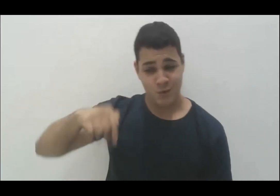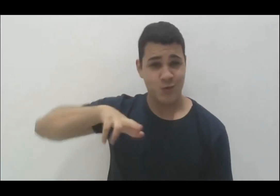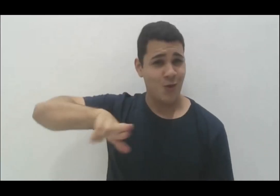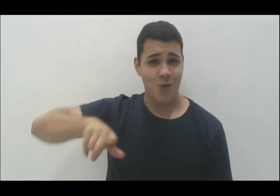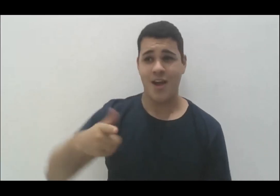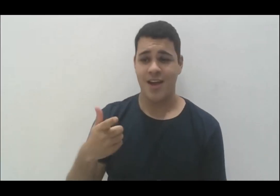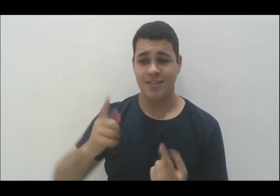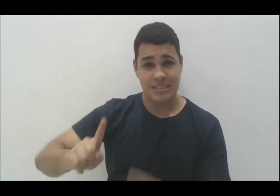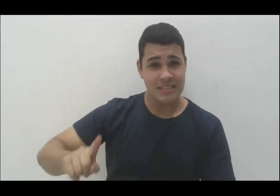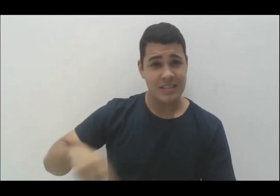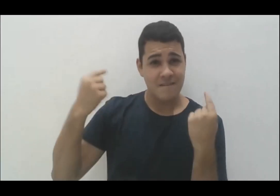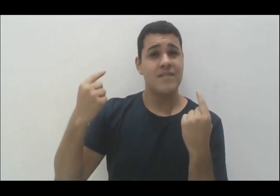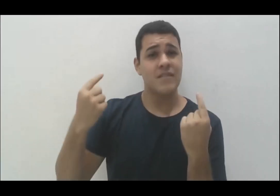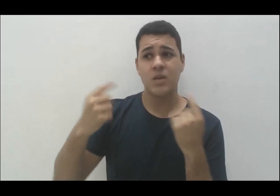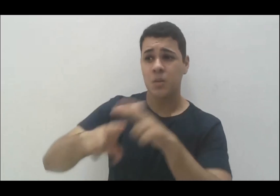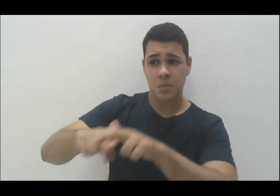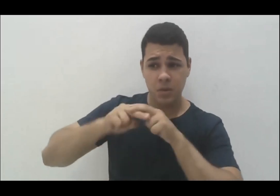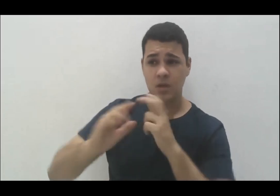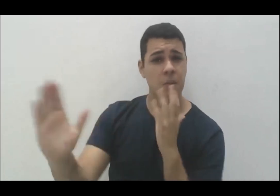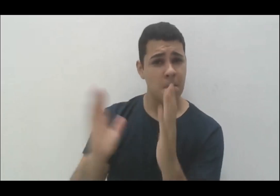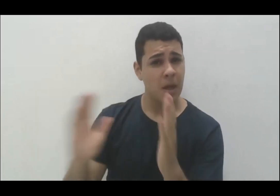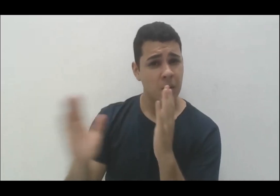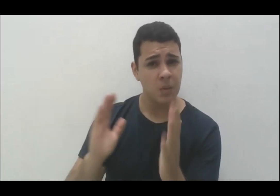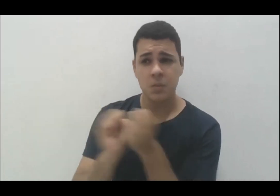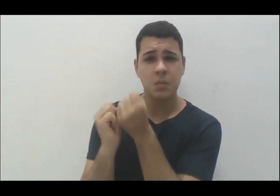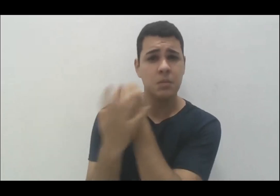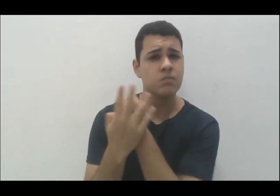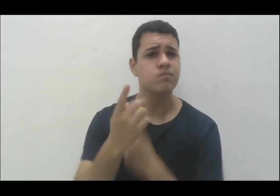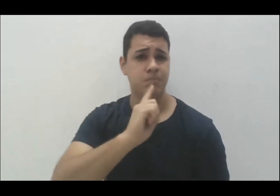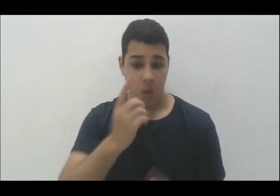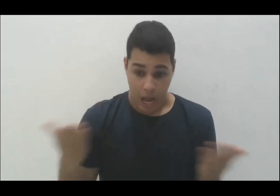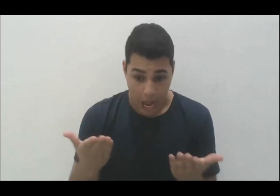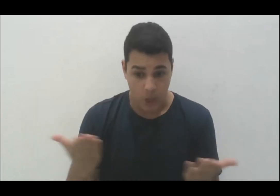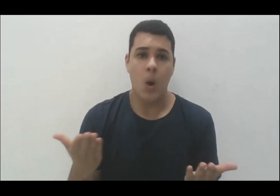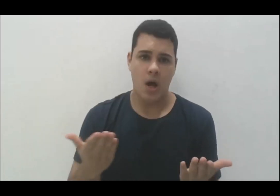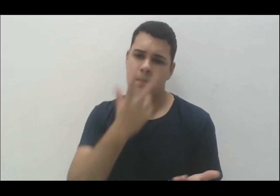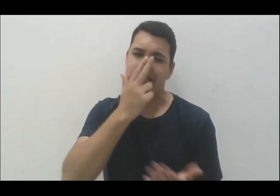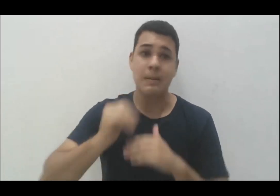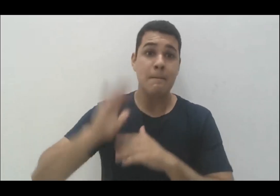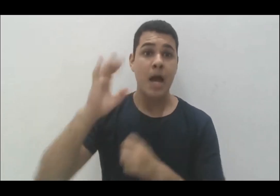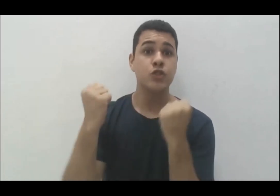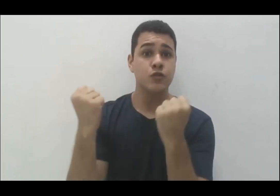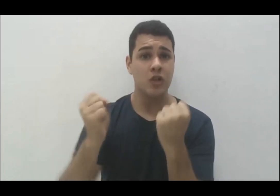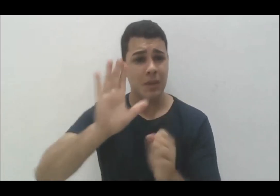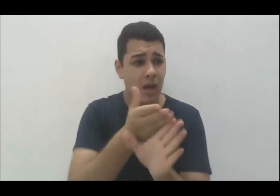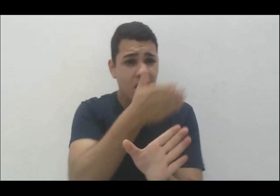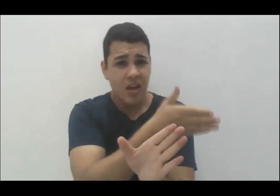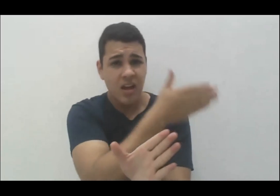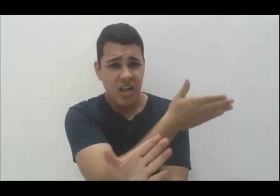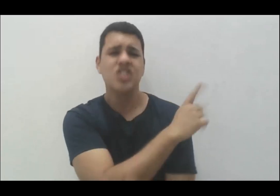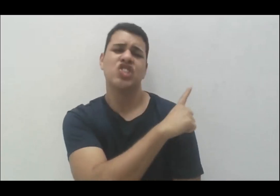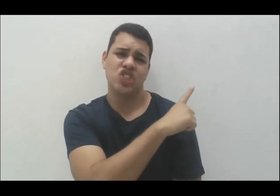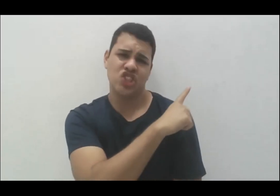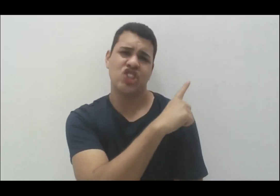colocado pela pandemia, ele se acentuou agora, mas ele já existia na vida presencial, nas ações